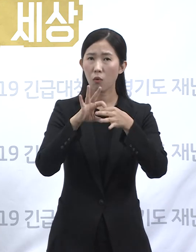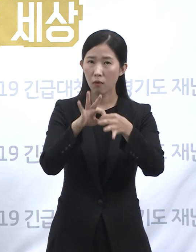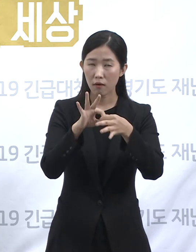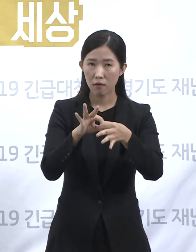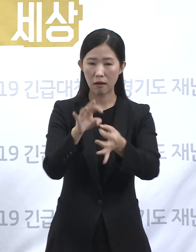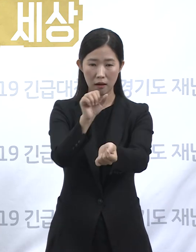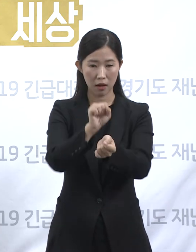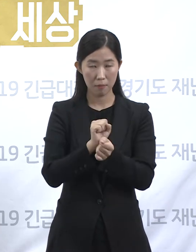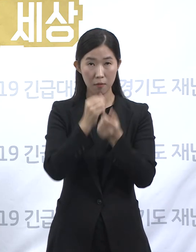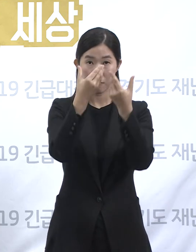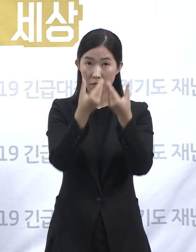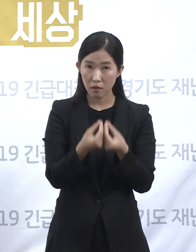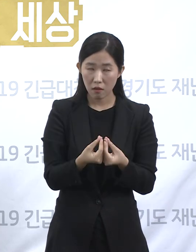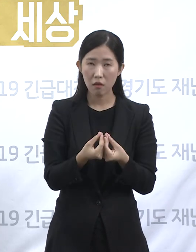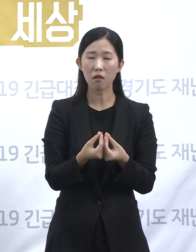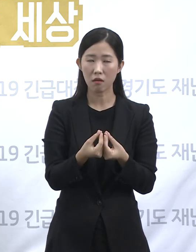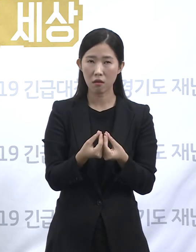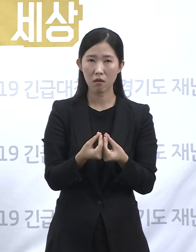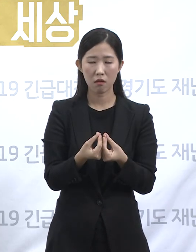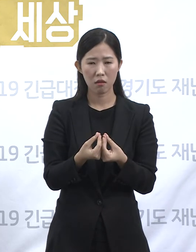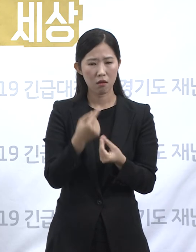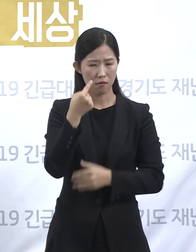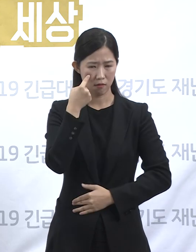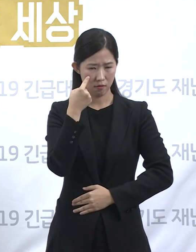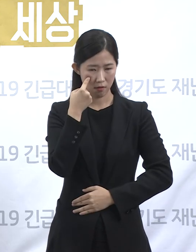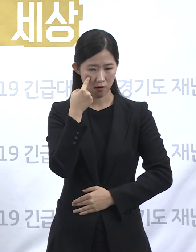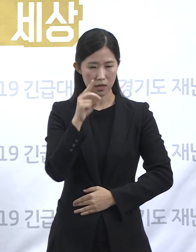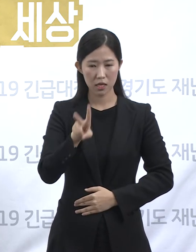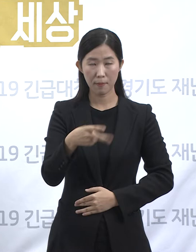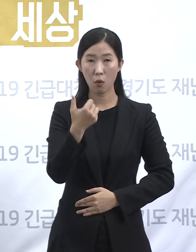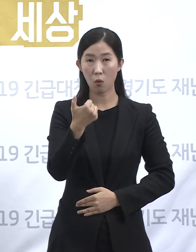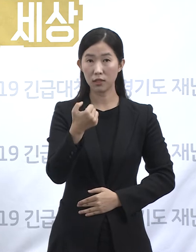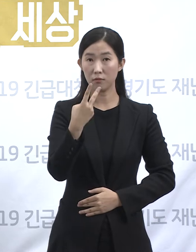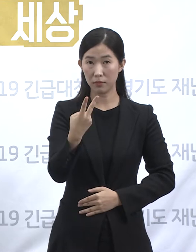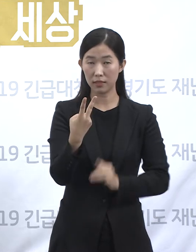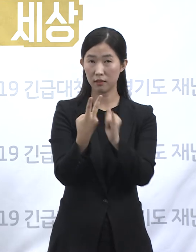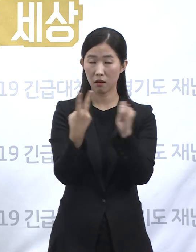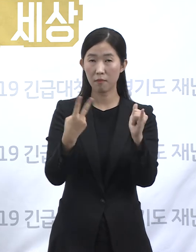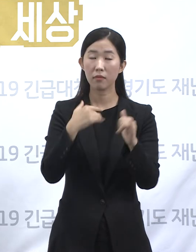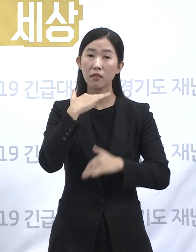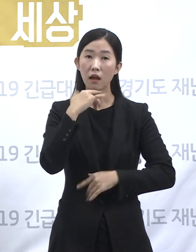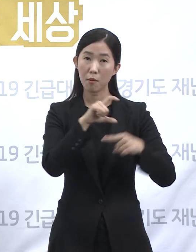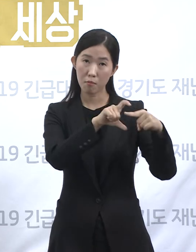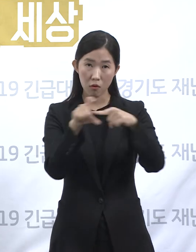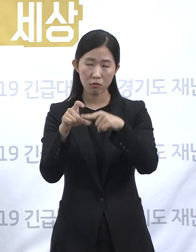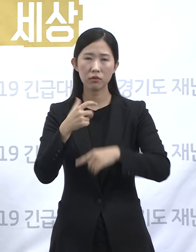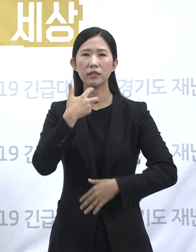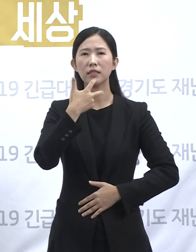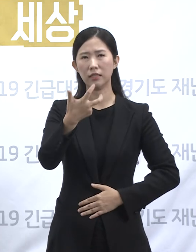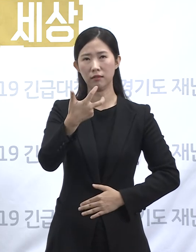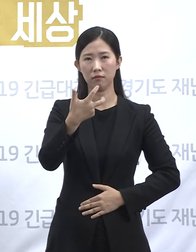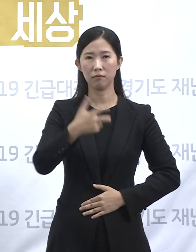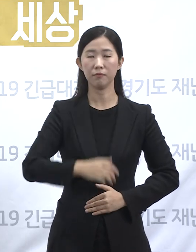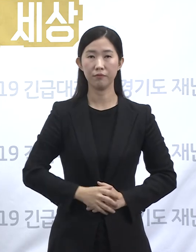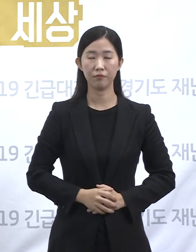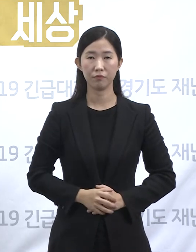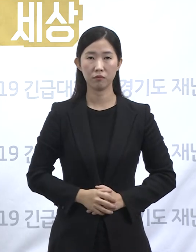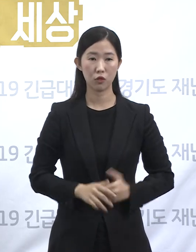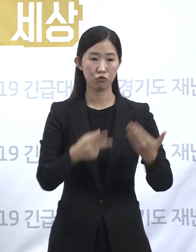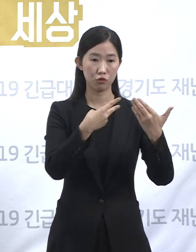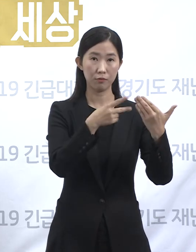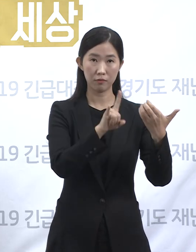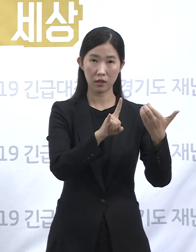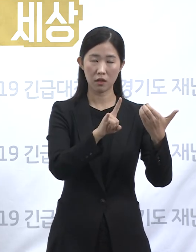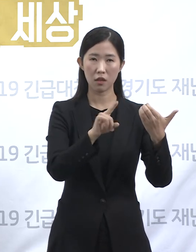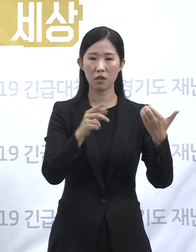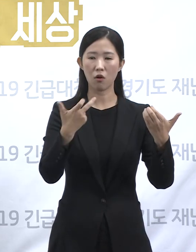사례로 넓게 분류할 수 있는 이들 225명의 평균 연령은 70세입니다. 90대가